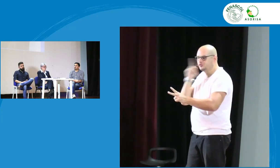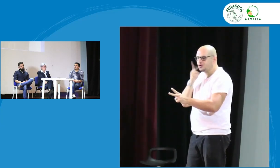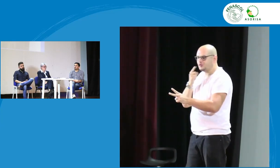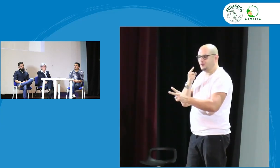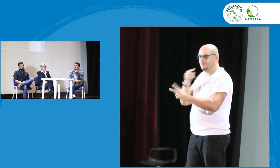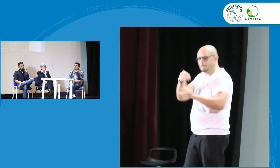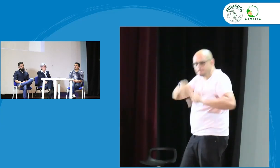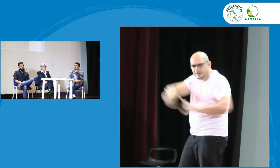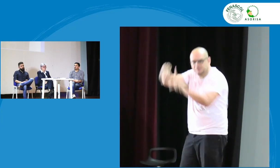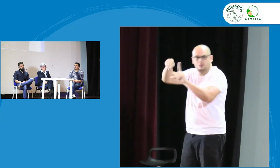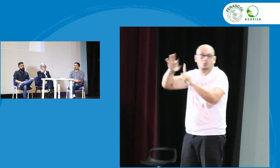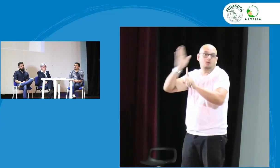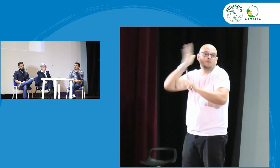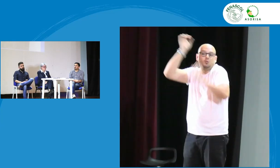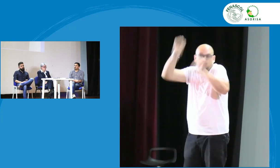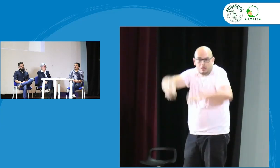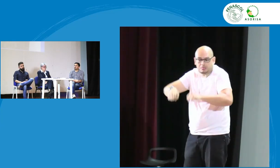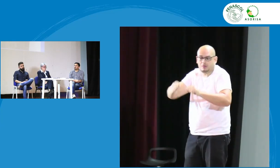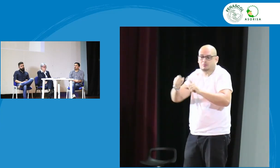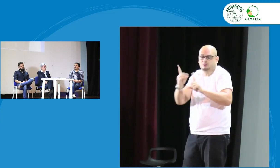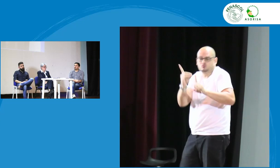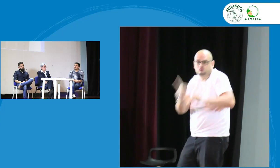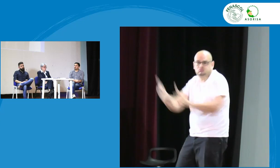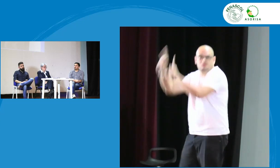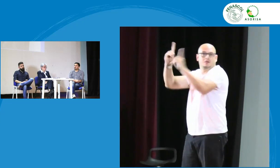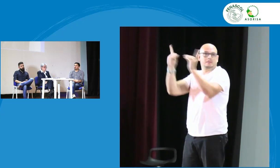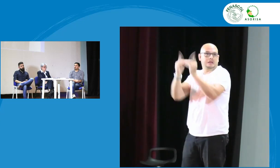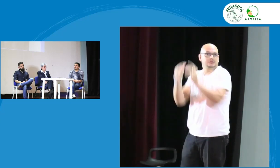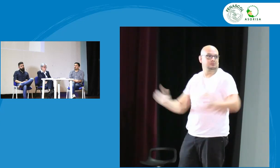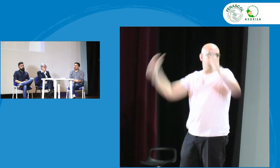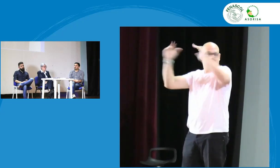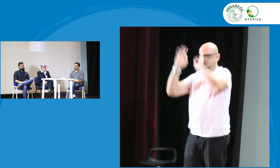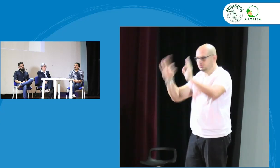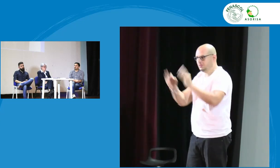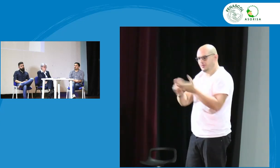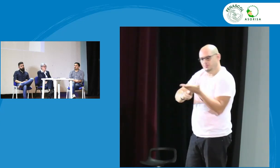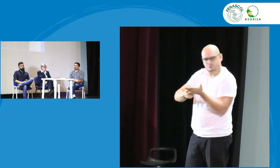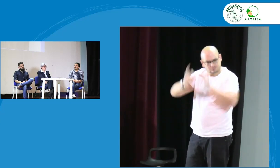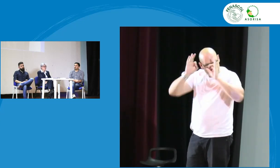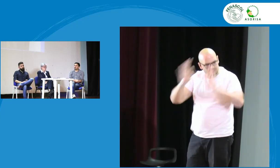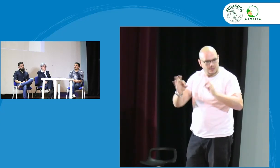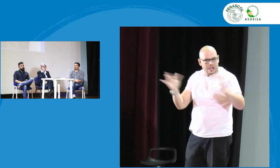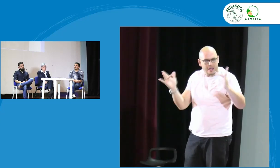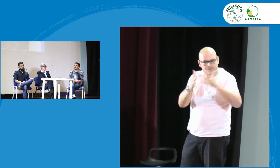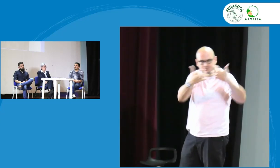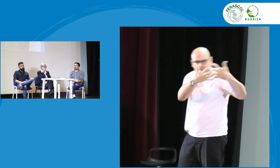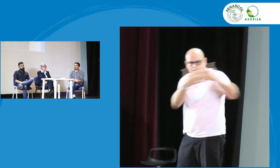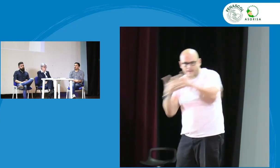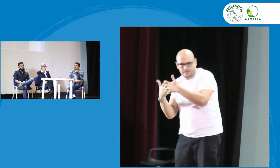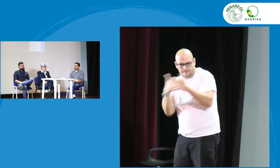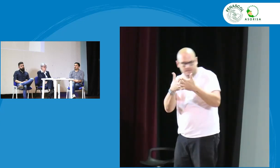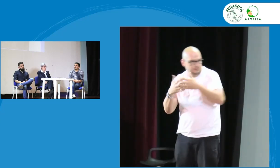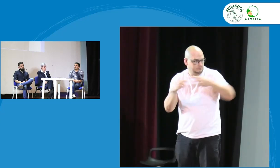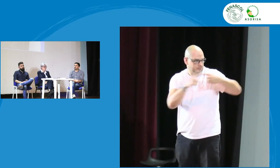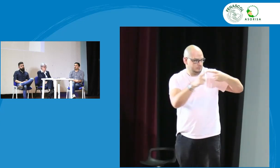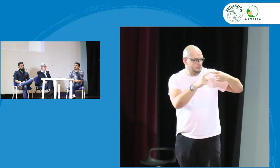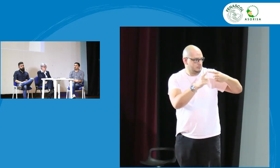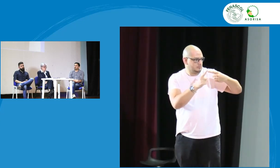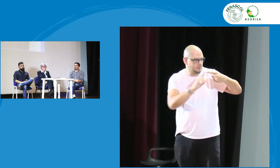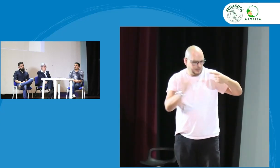planeación, ¿qué opinan ustedes frente a pensarse doctorados, maestrías que tengan relación